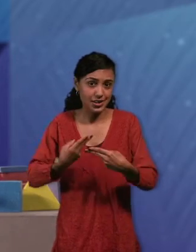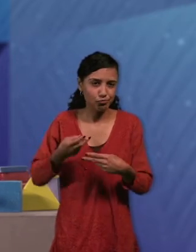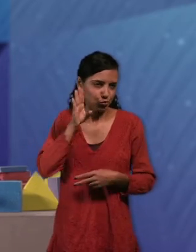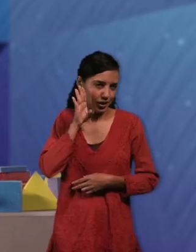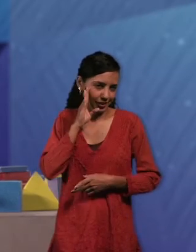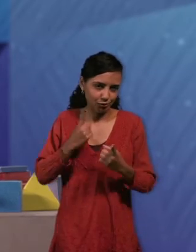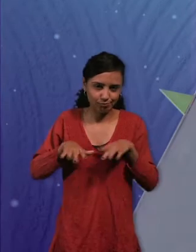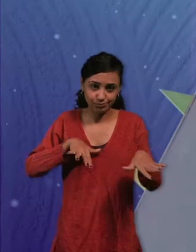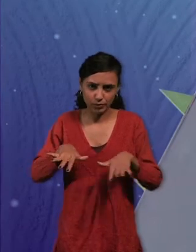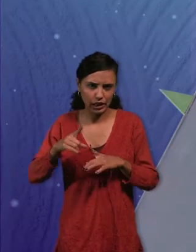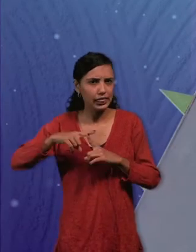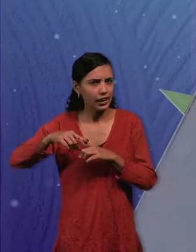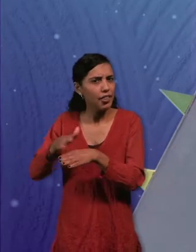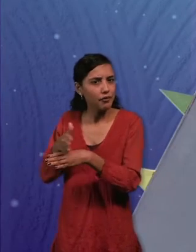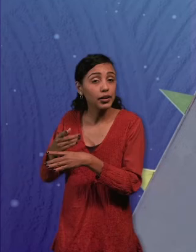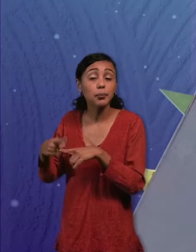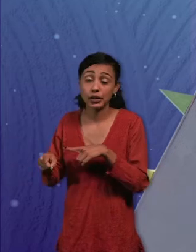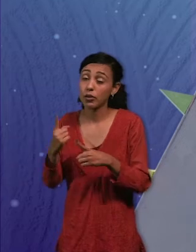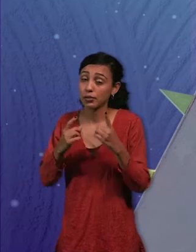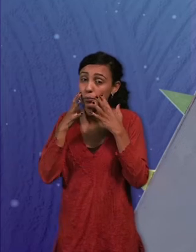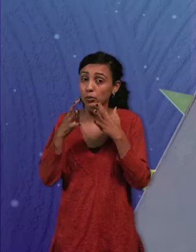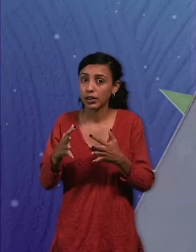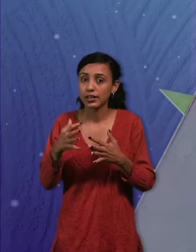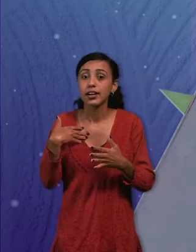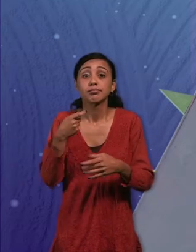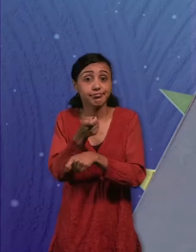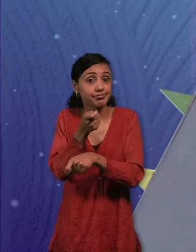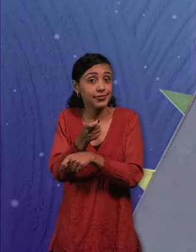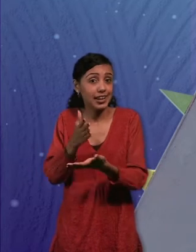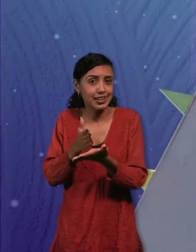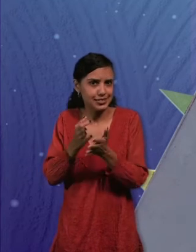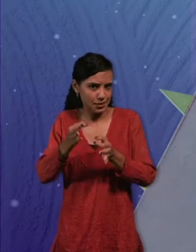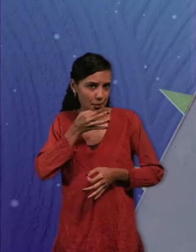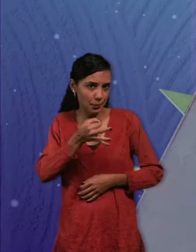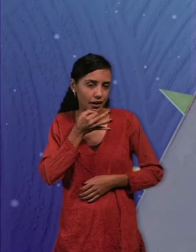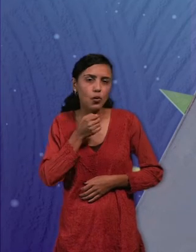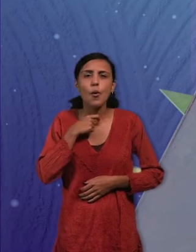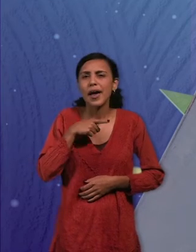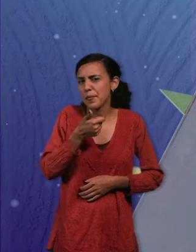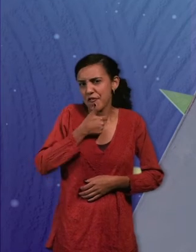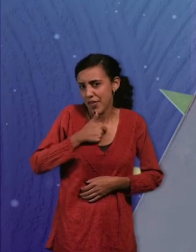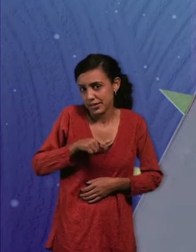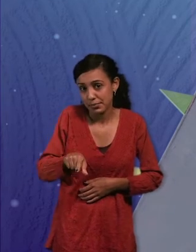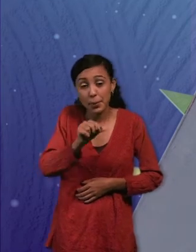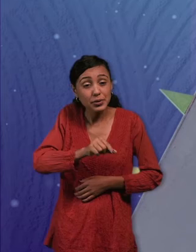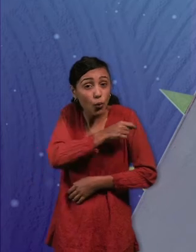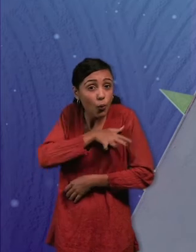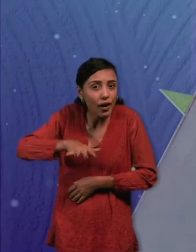técnica que usamos. Y yo siempre en las clases para explicar esto que vamos a explicar ahora con el cubo rojo, pongo un ejemplo muy fácil de entender. Que es cuando un carro